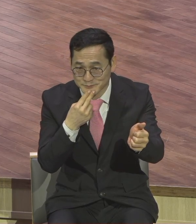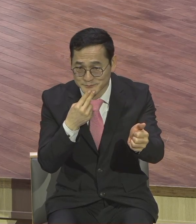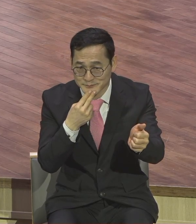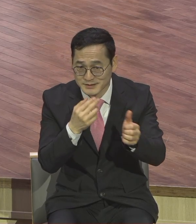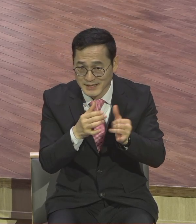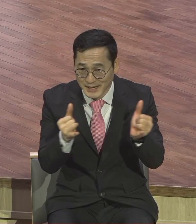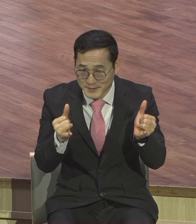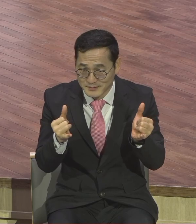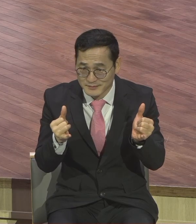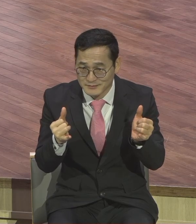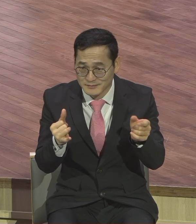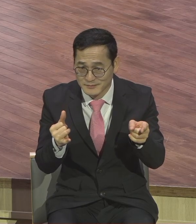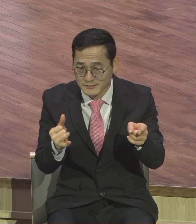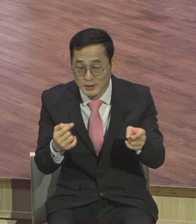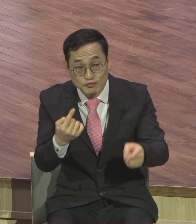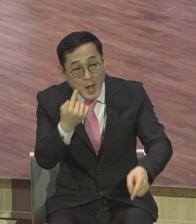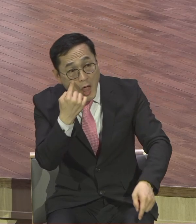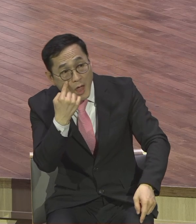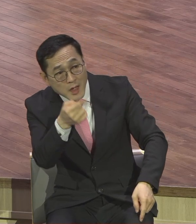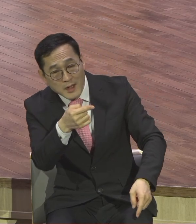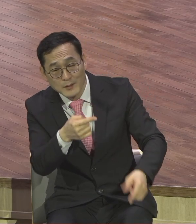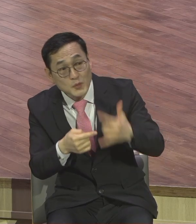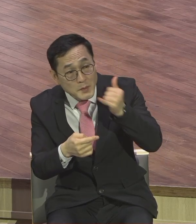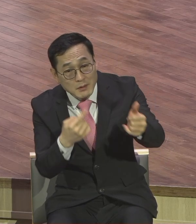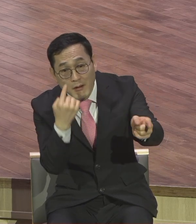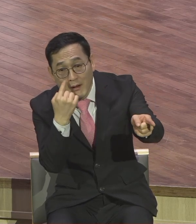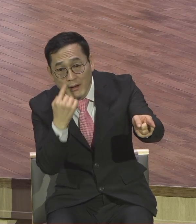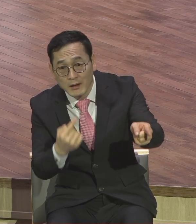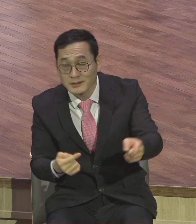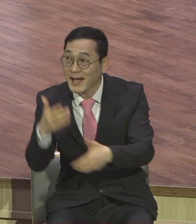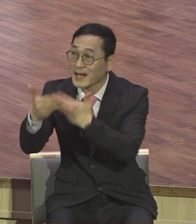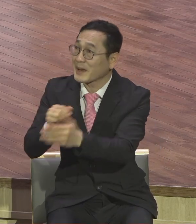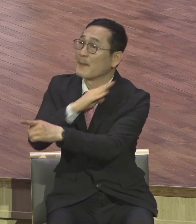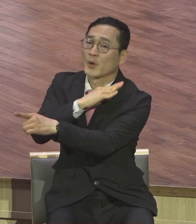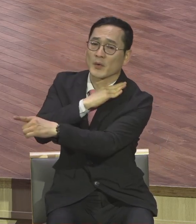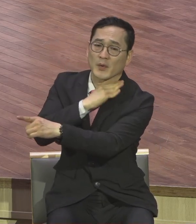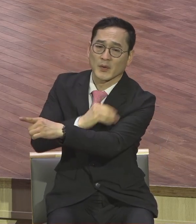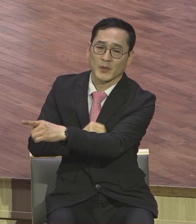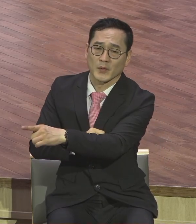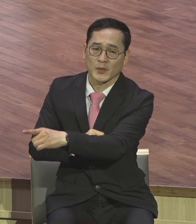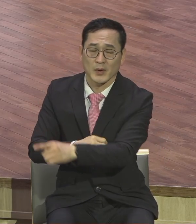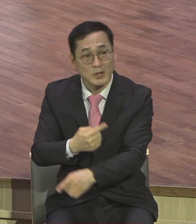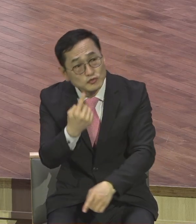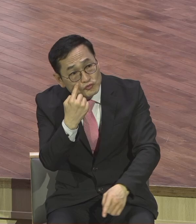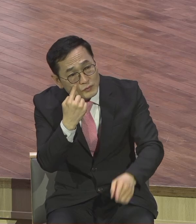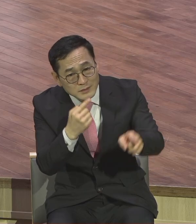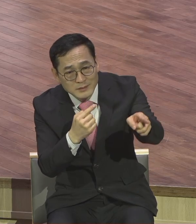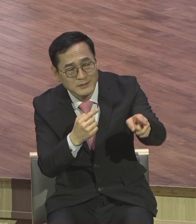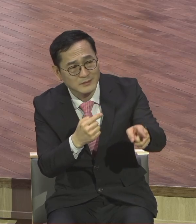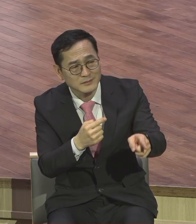보이지 않는 하나님 아버지를 결코 사랑할 수 없다는 말씀입니다.